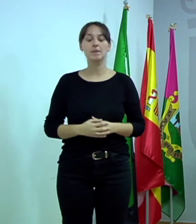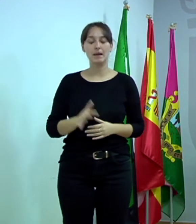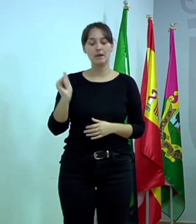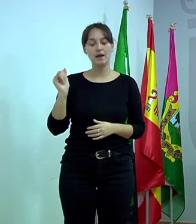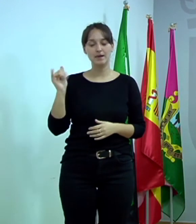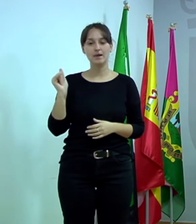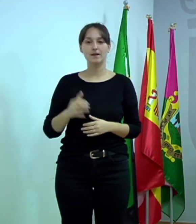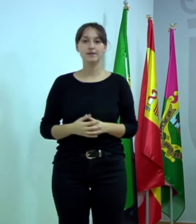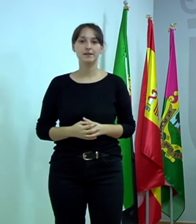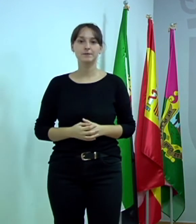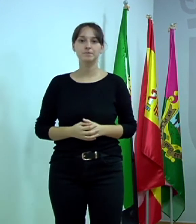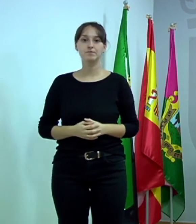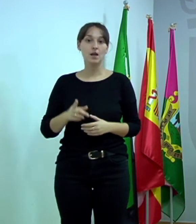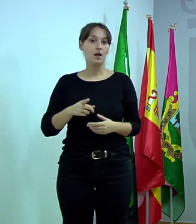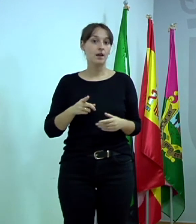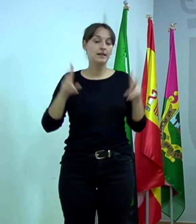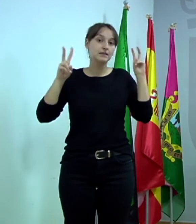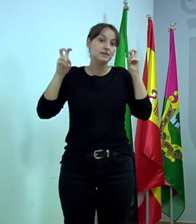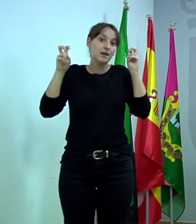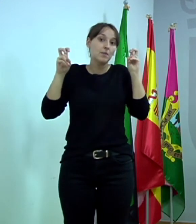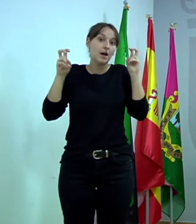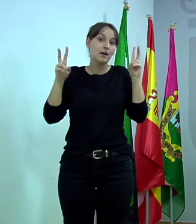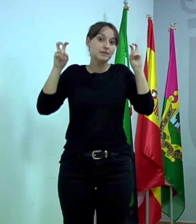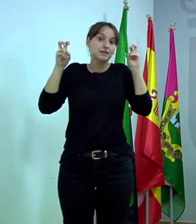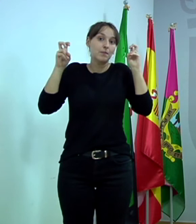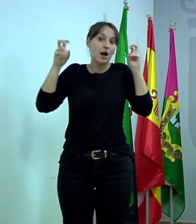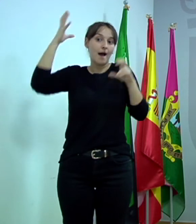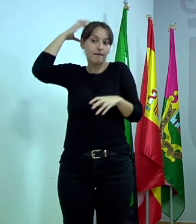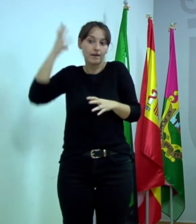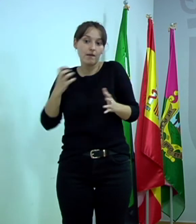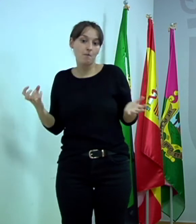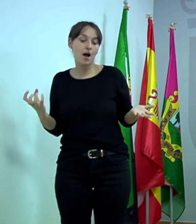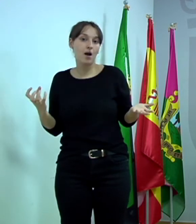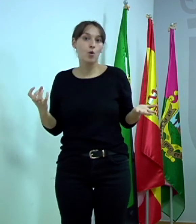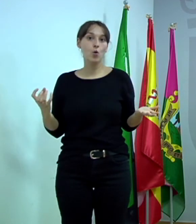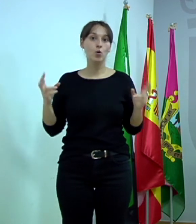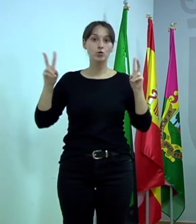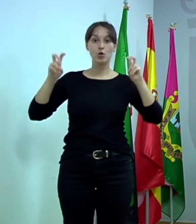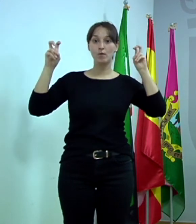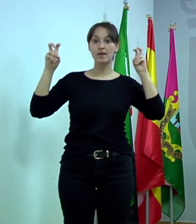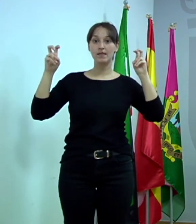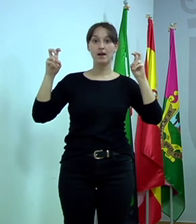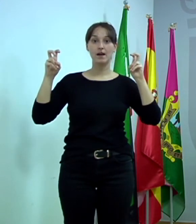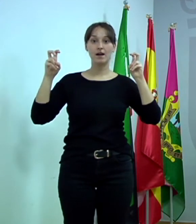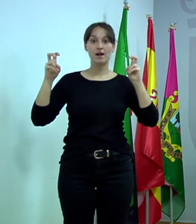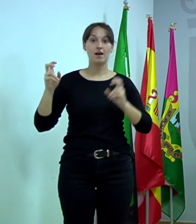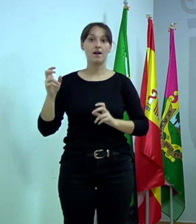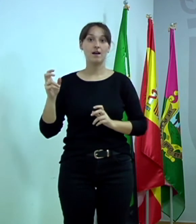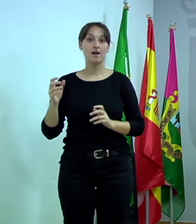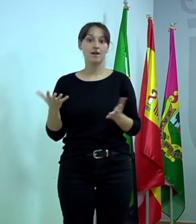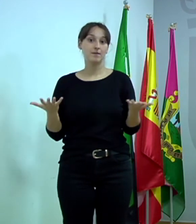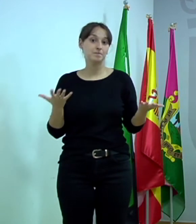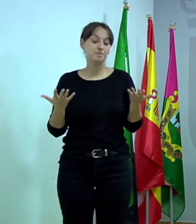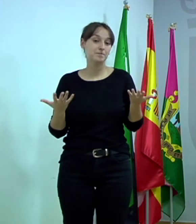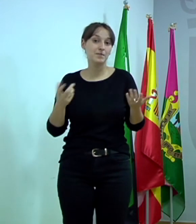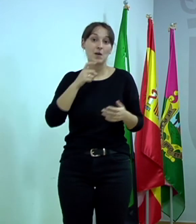alguna novedad ya sobre la cabalgata para que nos puedas decir cómo va a ser, cómo no va a ser? Que lo único que sabemos… Si me dejan de decirlo, no sé lo que me